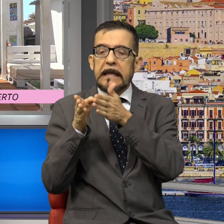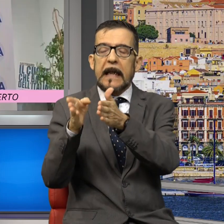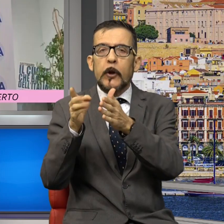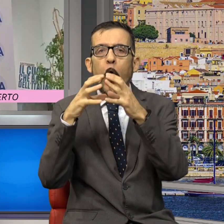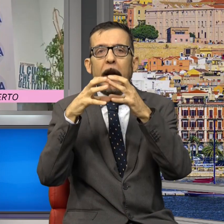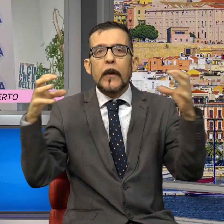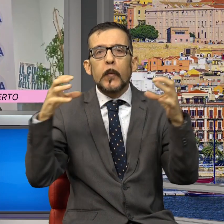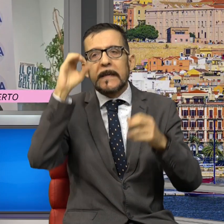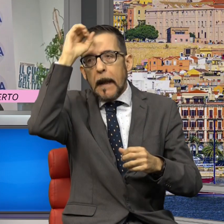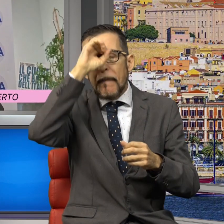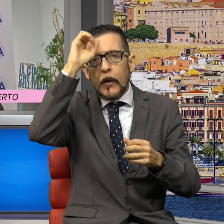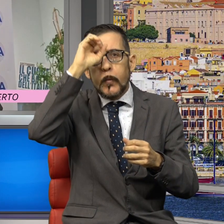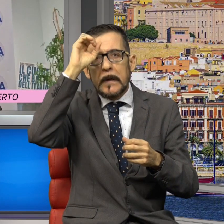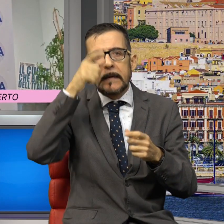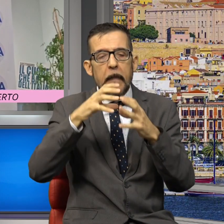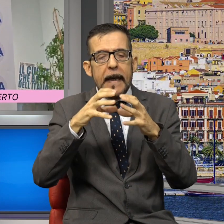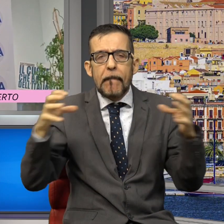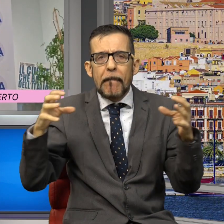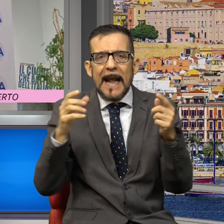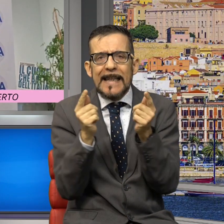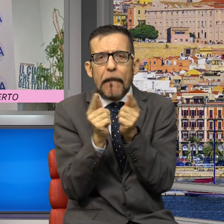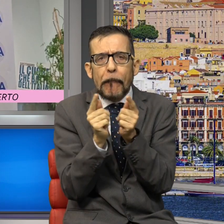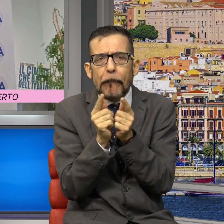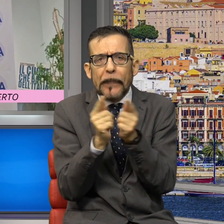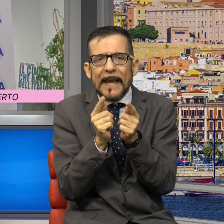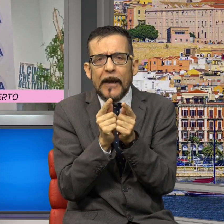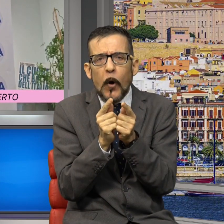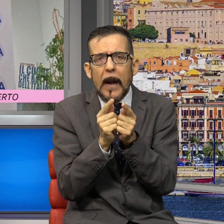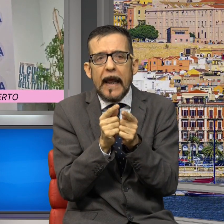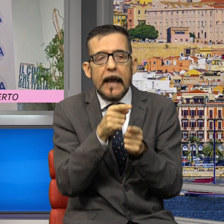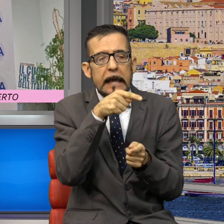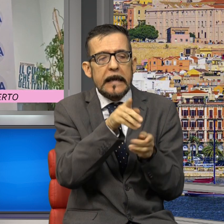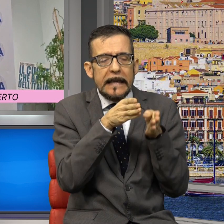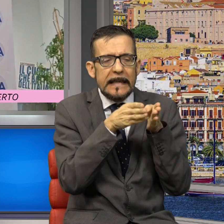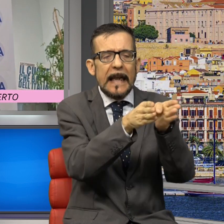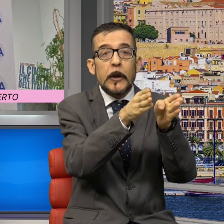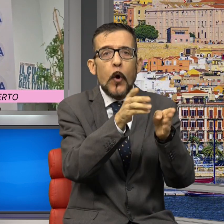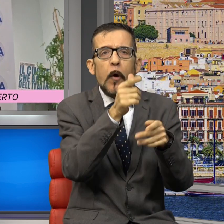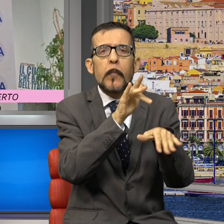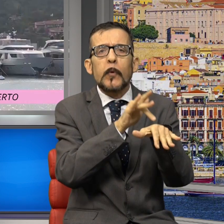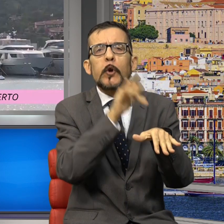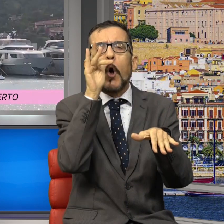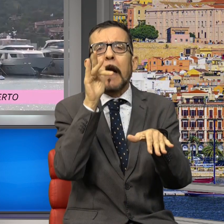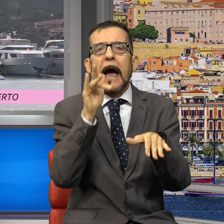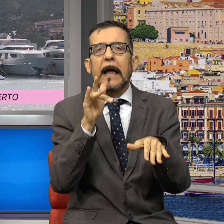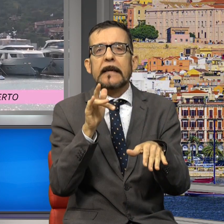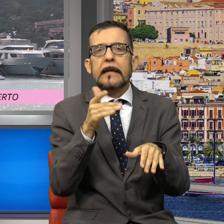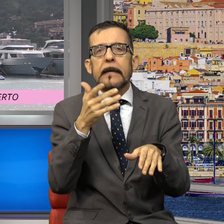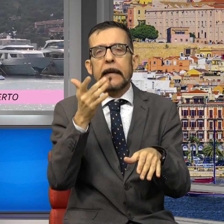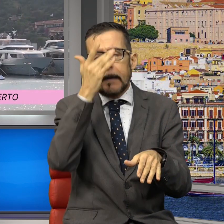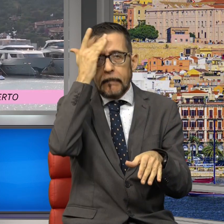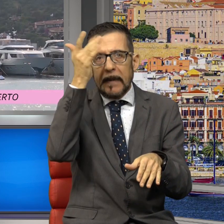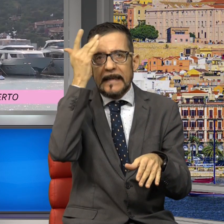turismo. Le imprese di piccola dimensione nei settori più esposti, quali sono le imprese